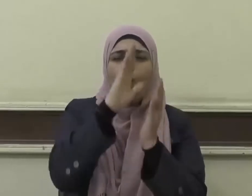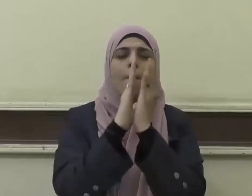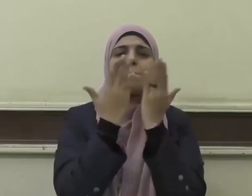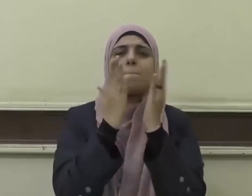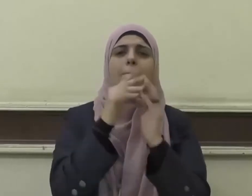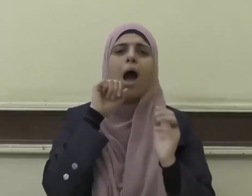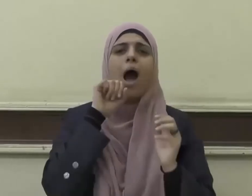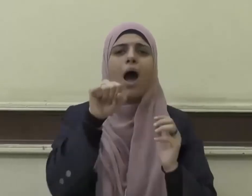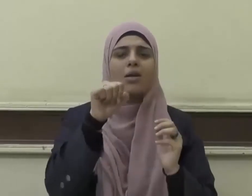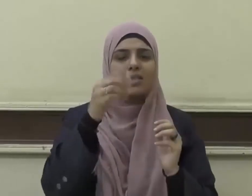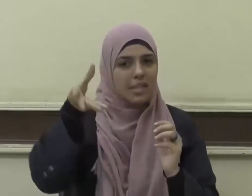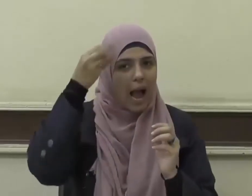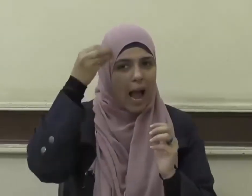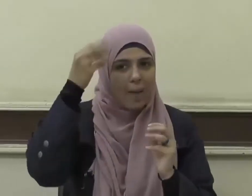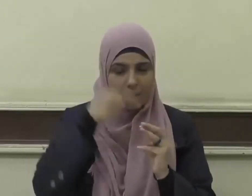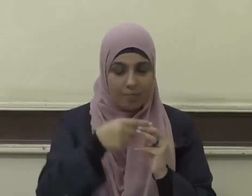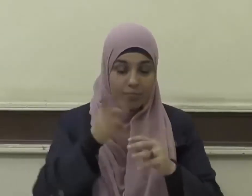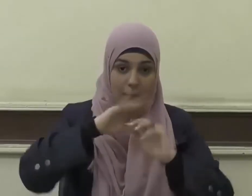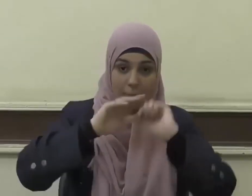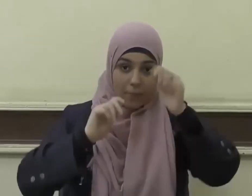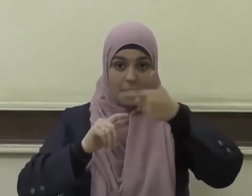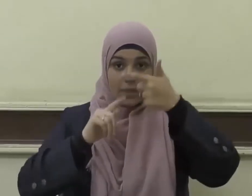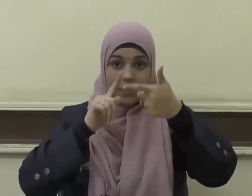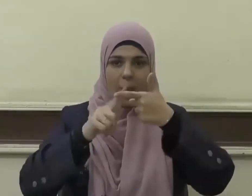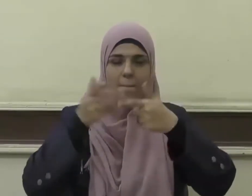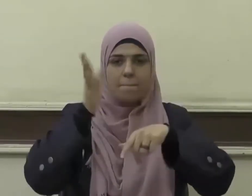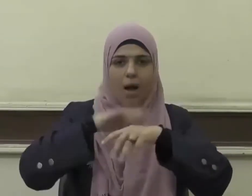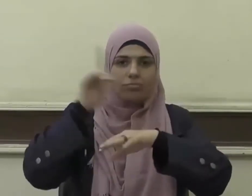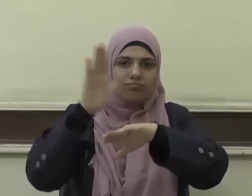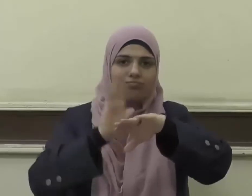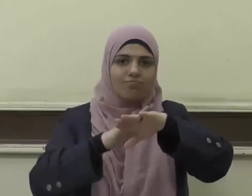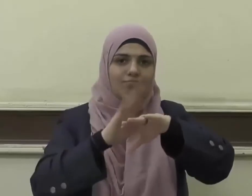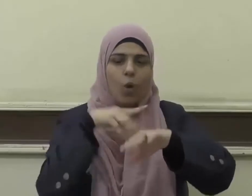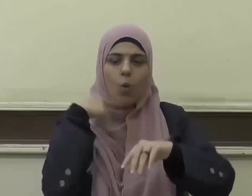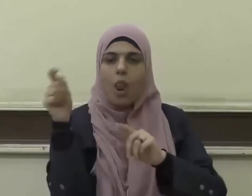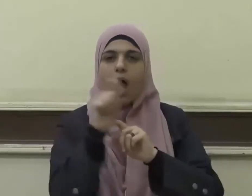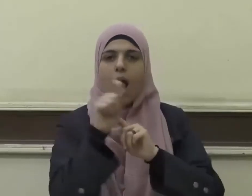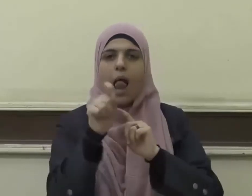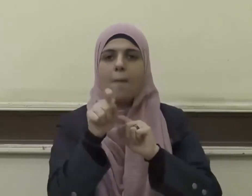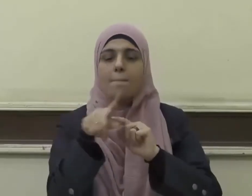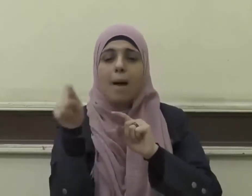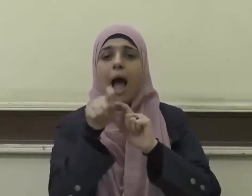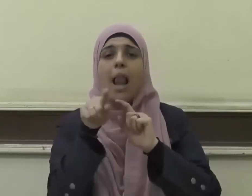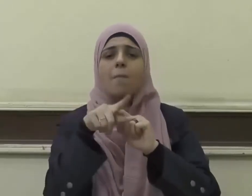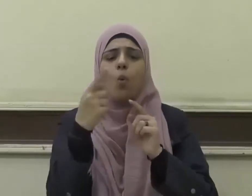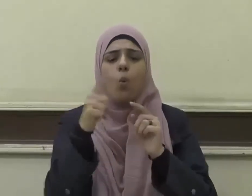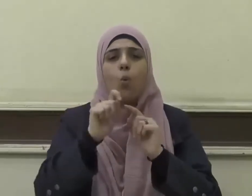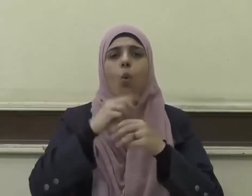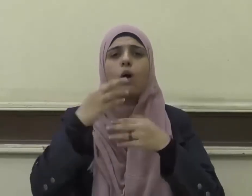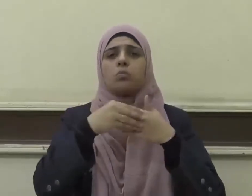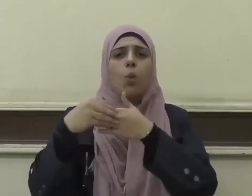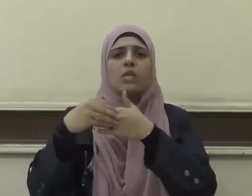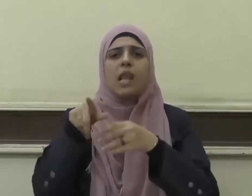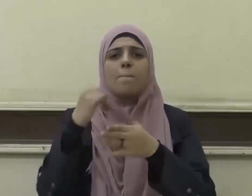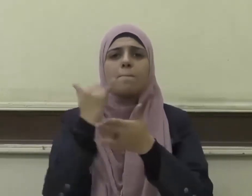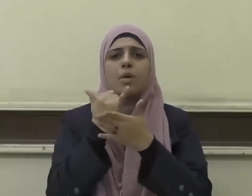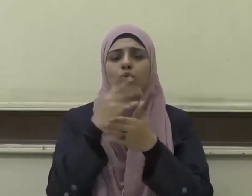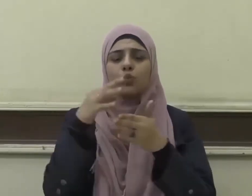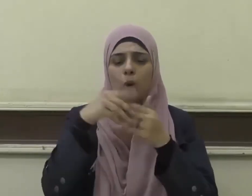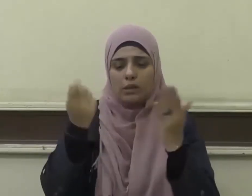ثم أتت بعد ذلك الإشارة إلى القلم الذي هو وسيلة تدوين العلم